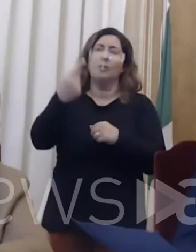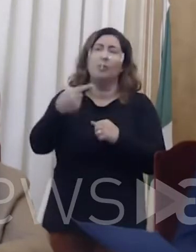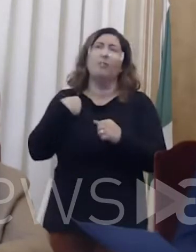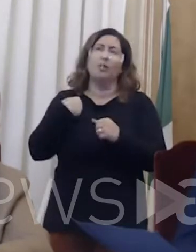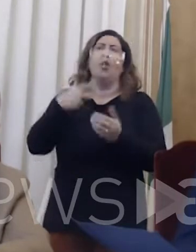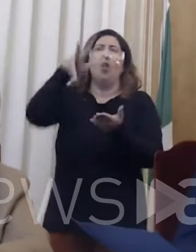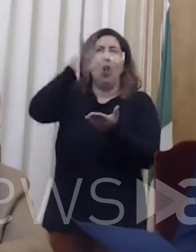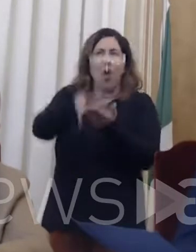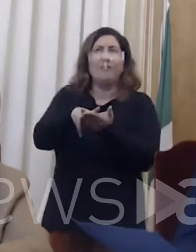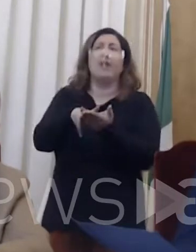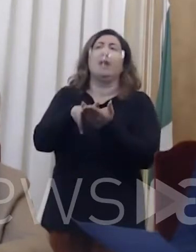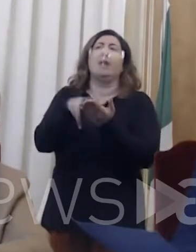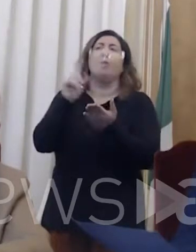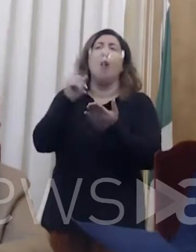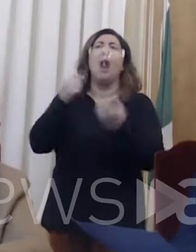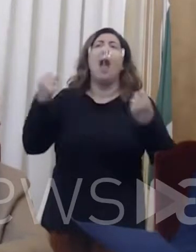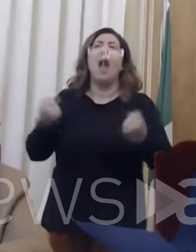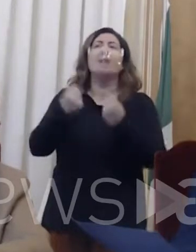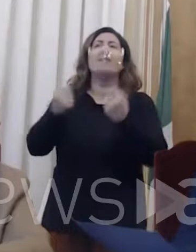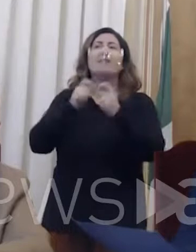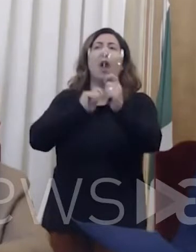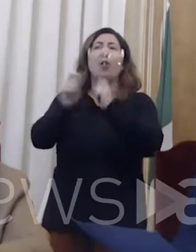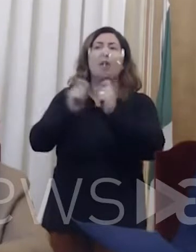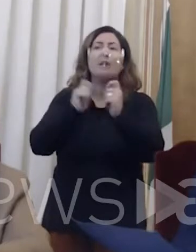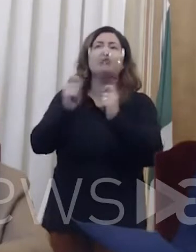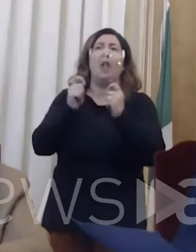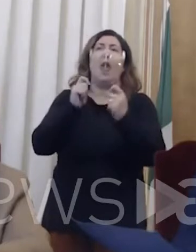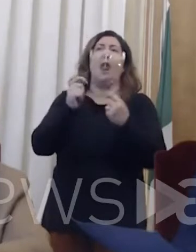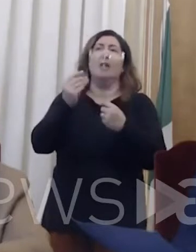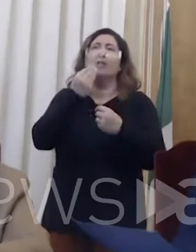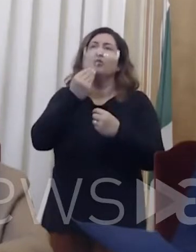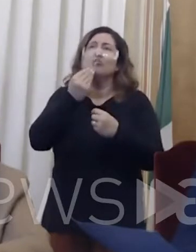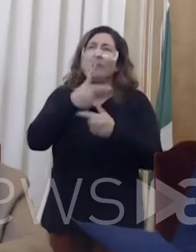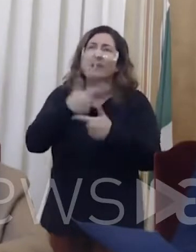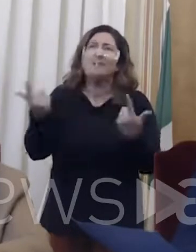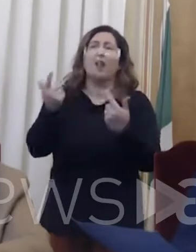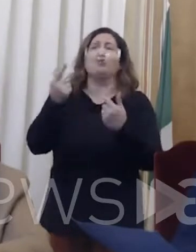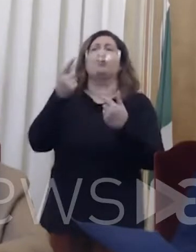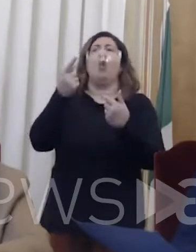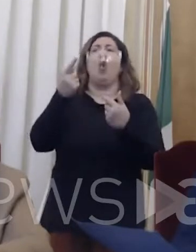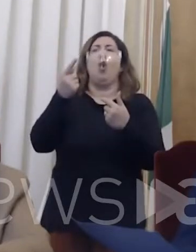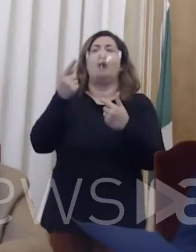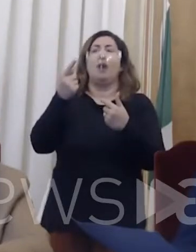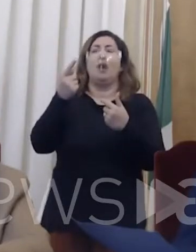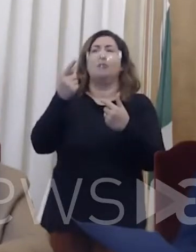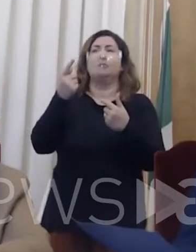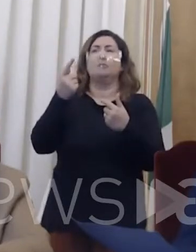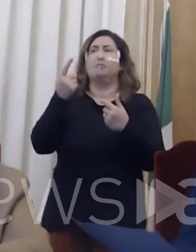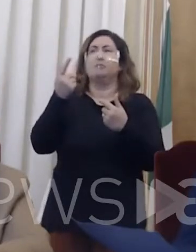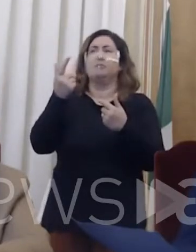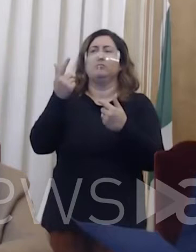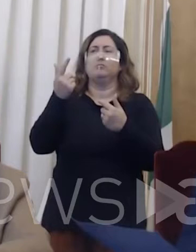la chiusura di tutte le attività commerciali di somministrazione, eccezione fatta per le farmacie, per